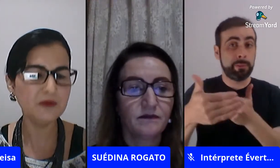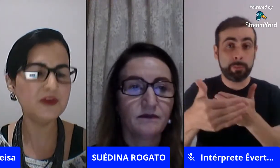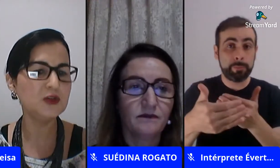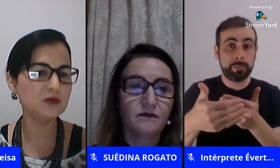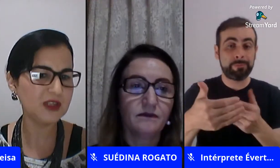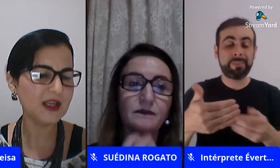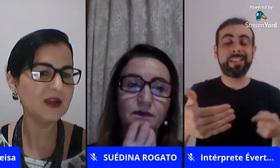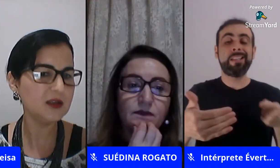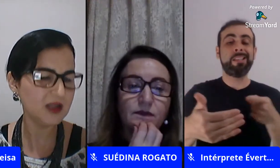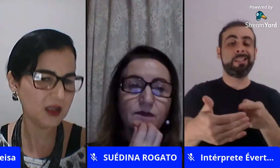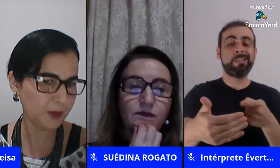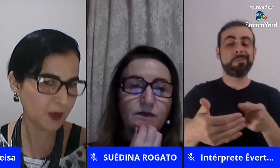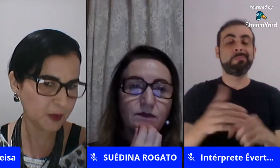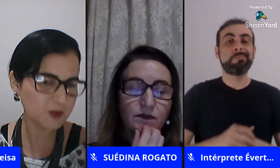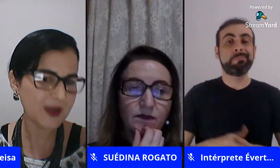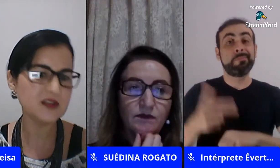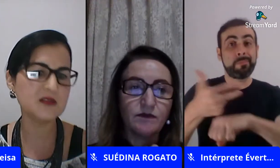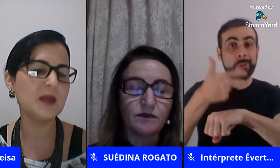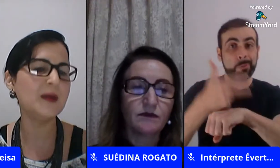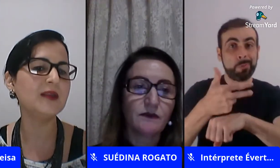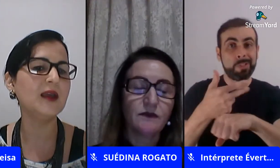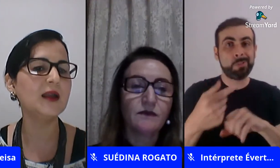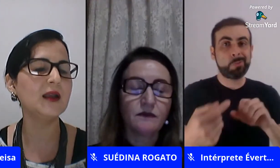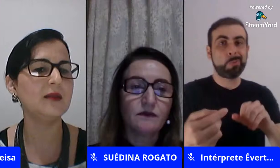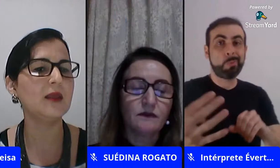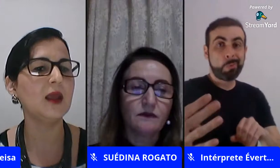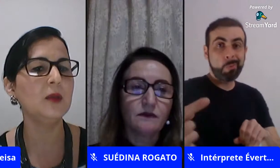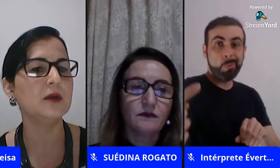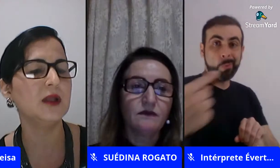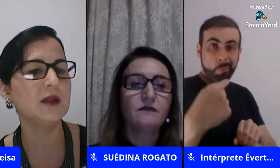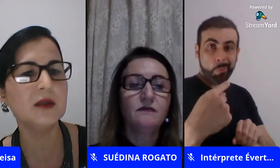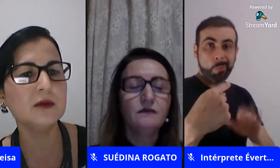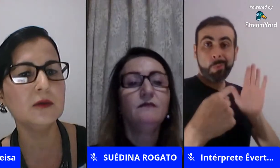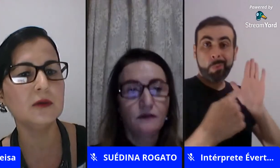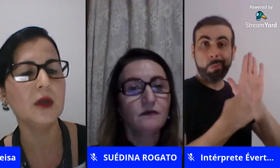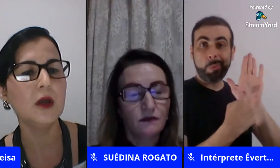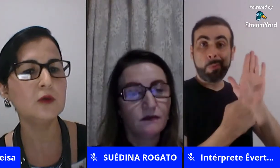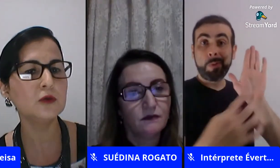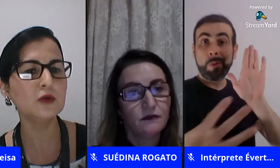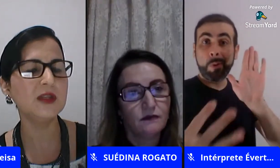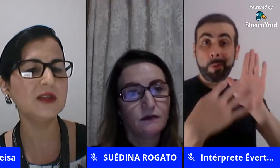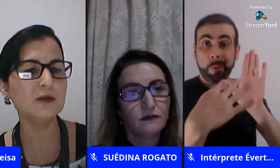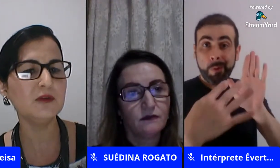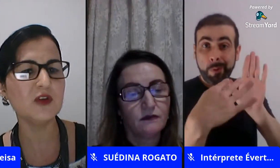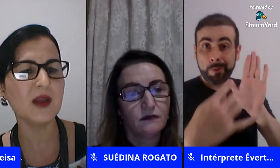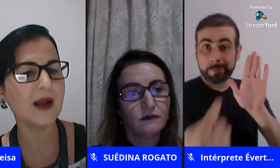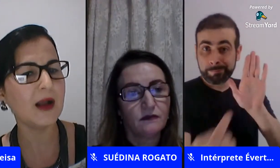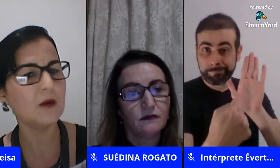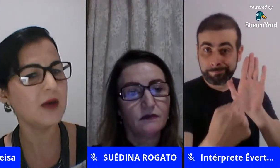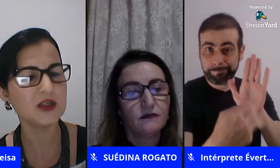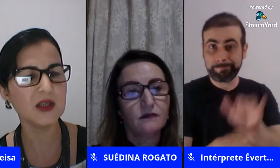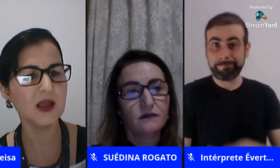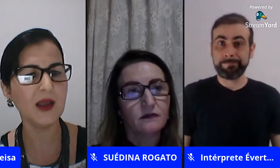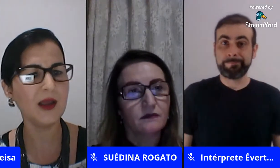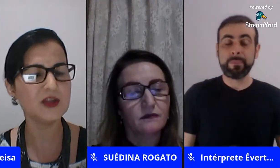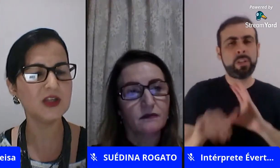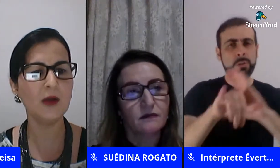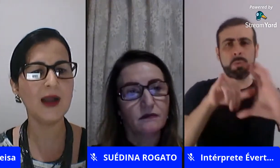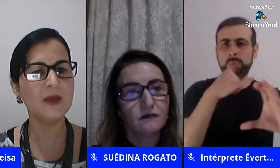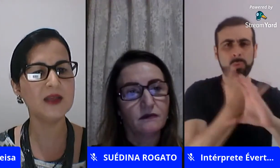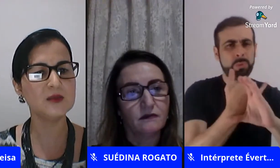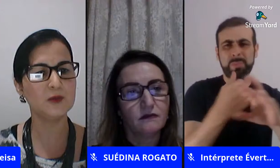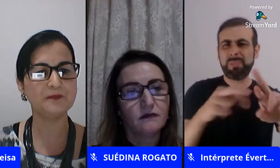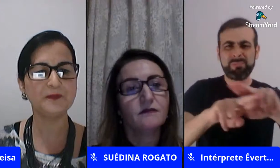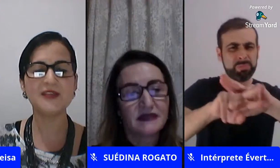não trazer um vídeo um trailer e pôr para os pais debater aquele tema tem tanto o youtube tem tanto vídeo legal eu acho que é